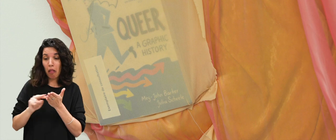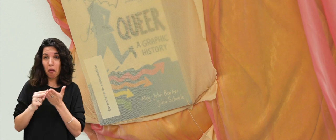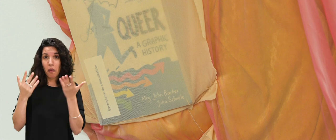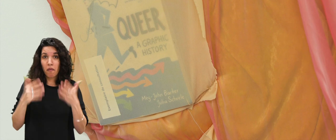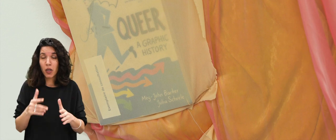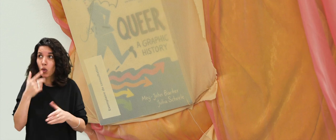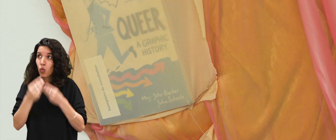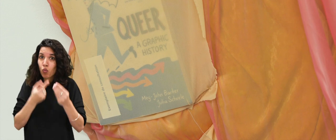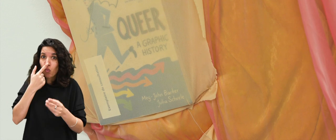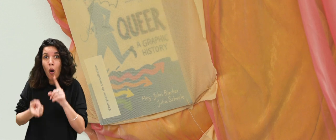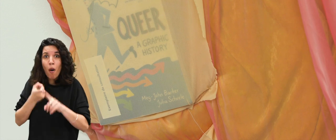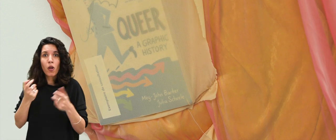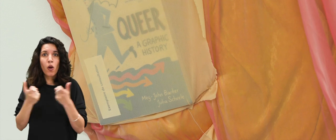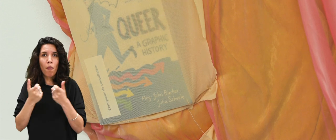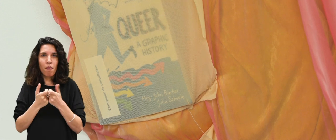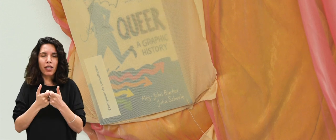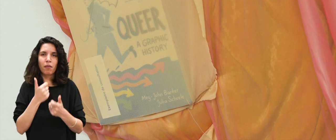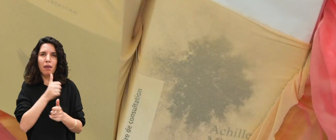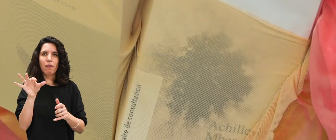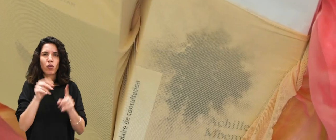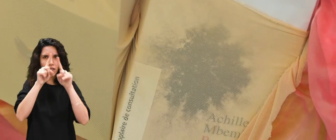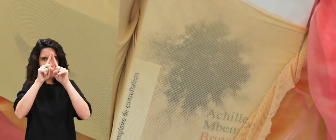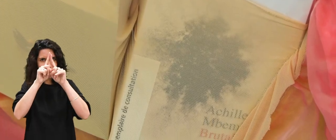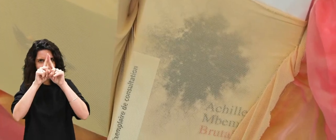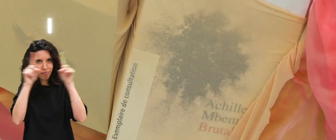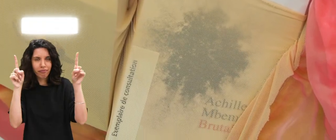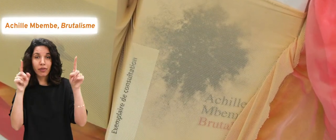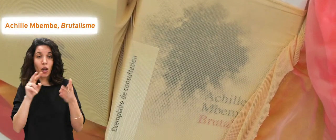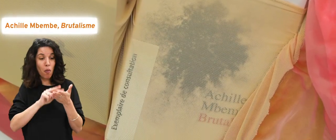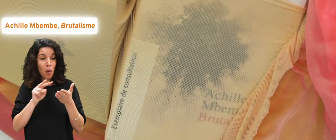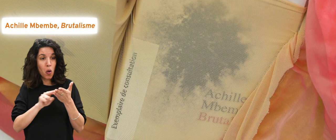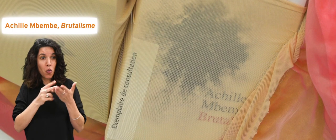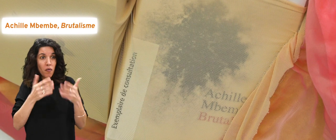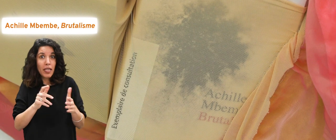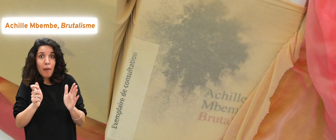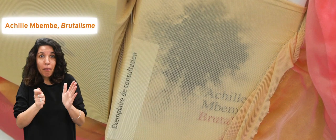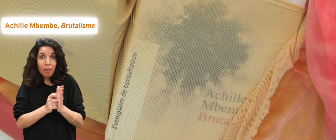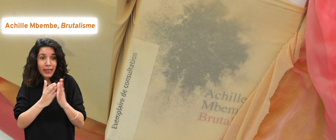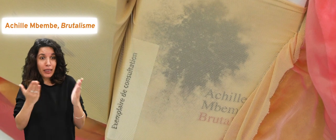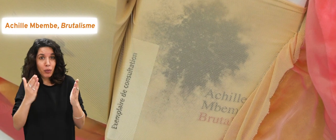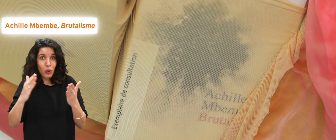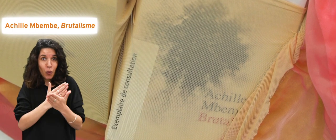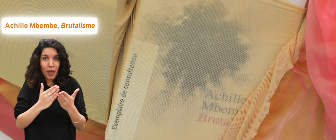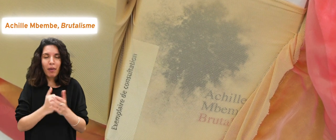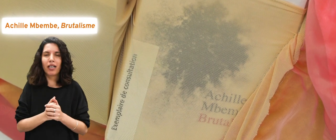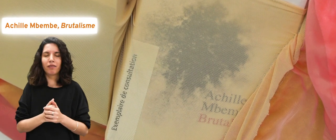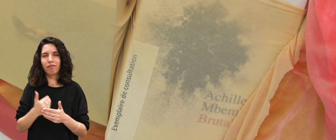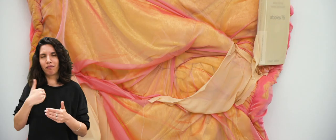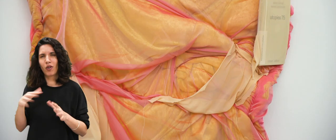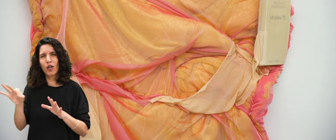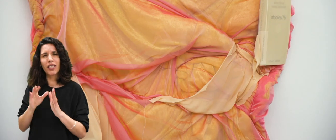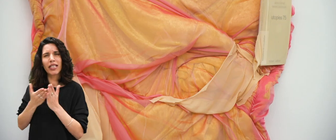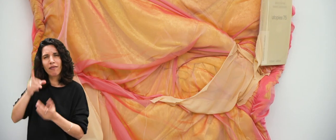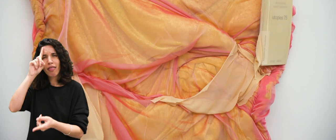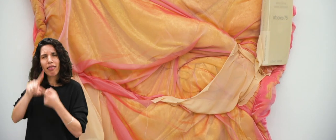aussi des livres qu'on venait de terminer ou des livres qui sont importants pour nous, comme « Brutalisme » d'Achille Membé, qu'elle venait d'achever lorsqu'on a rempli la